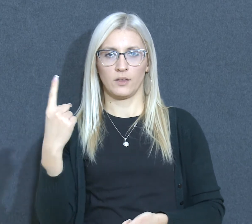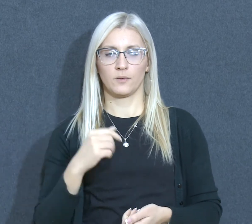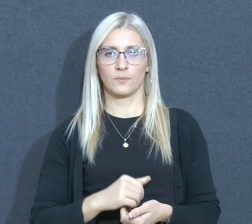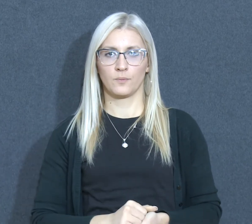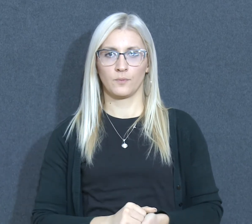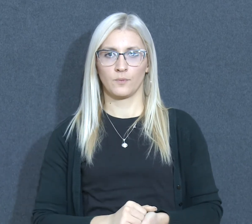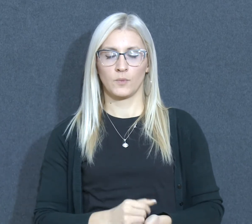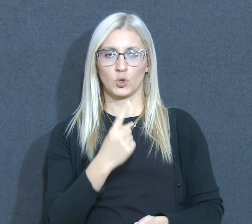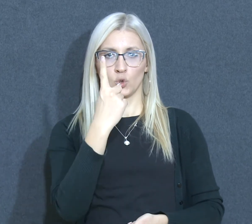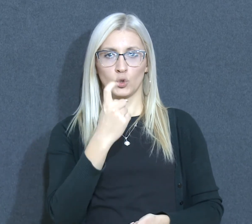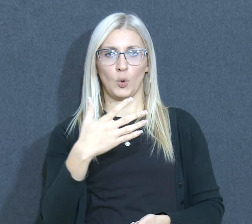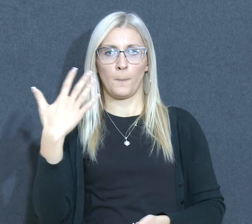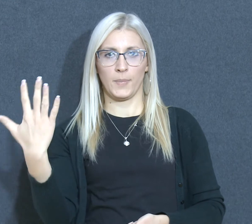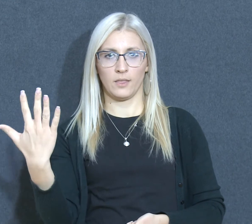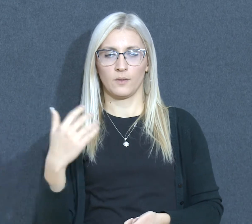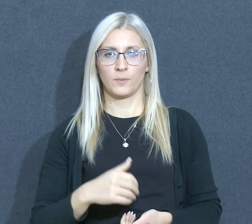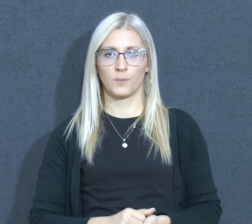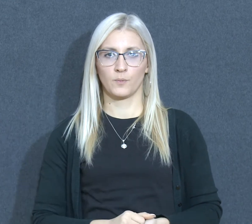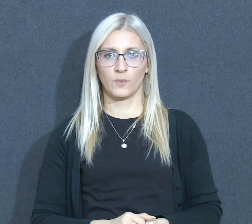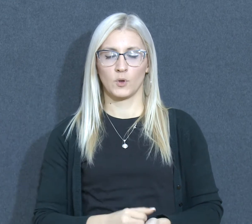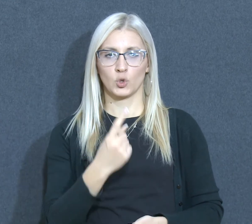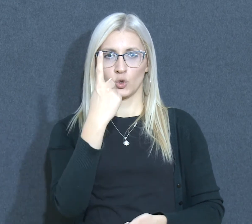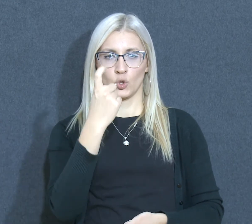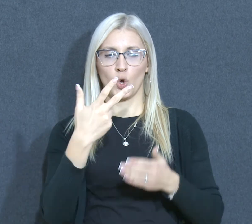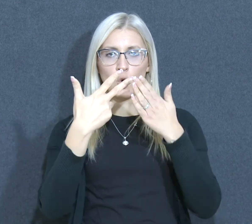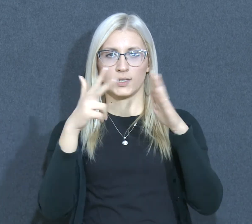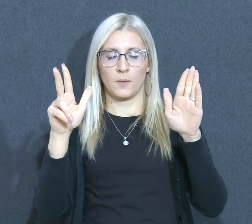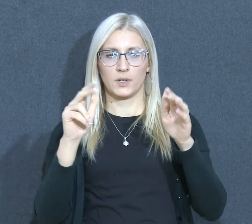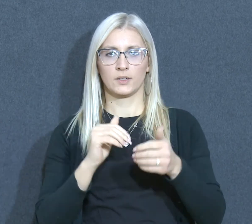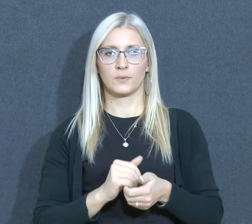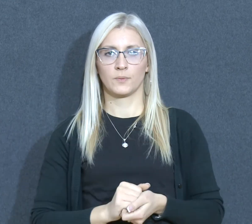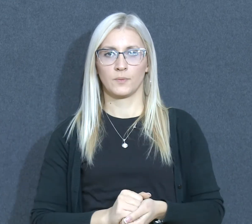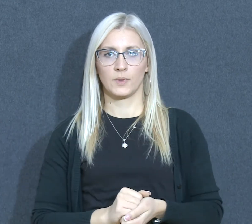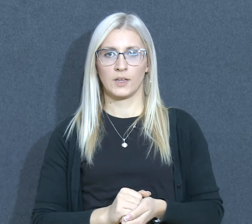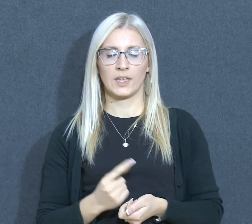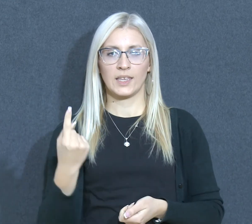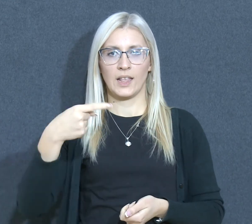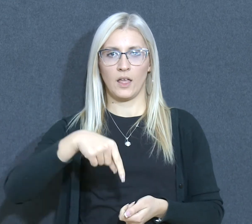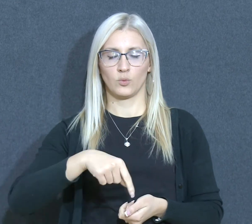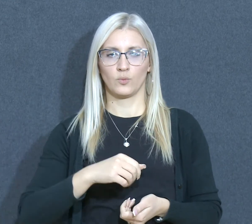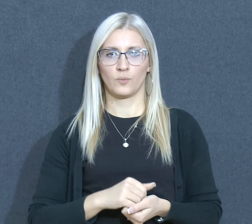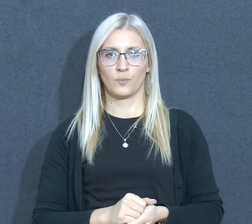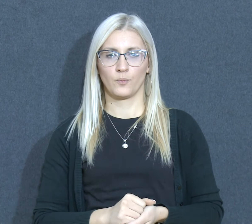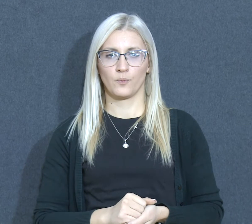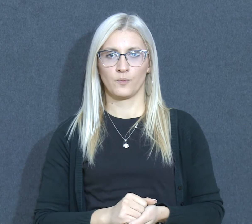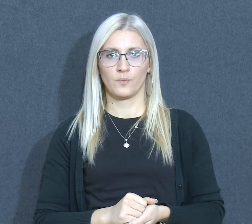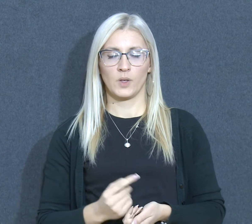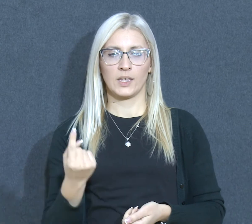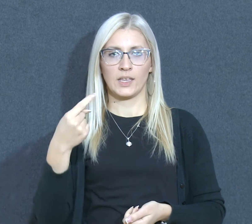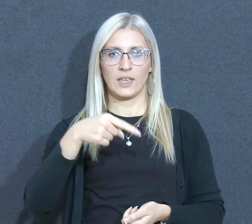105, 118, 1000, 1000, 1000, 2001,